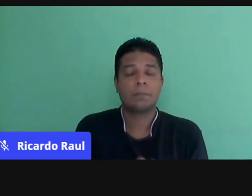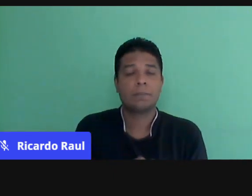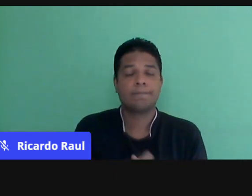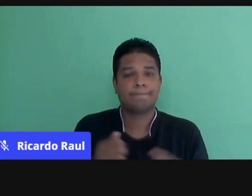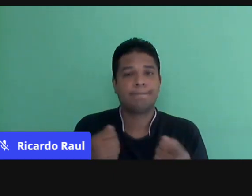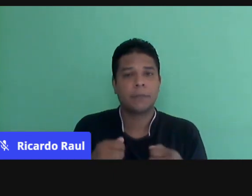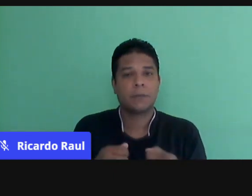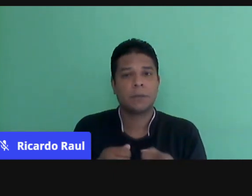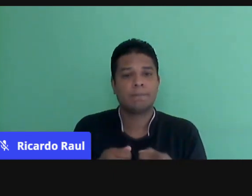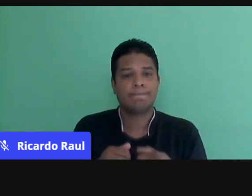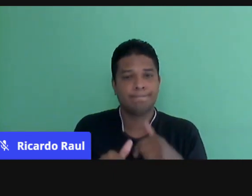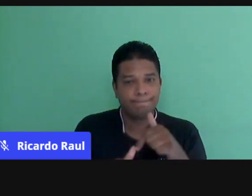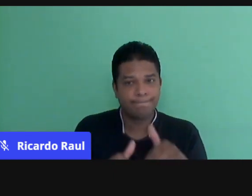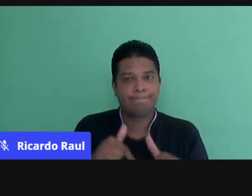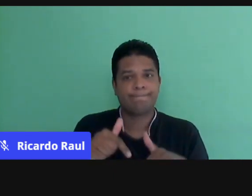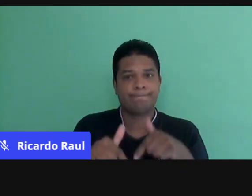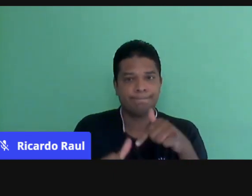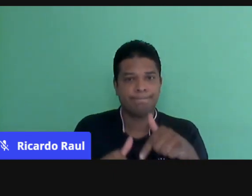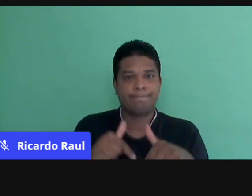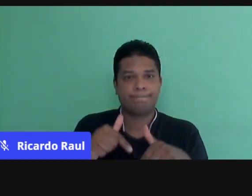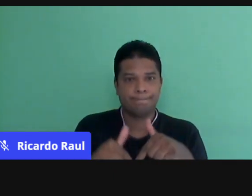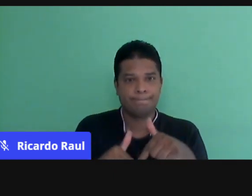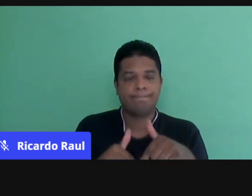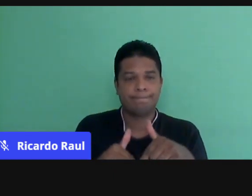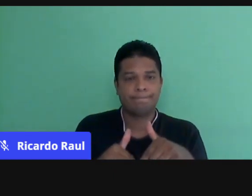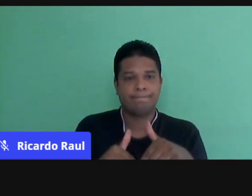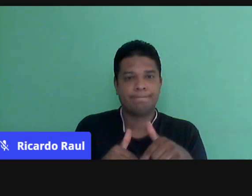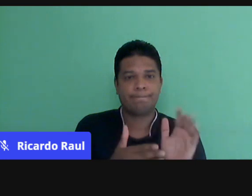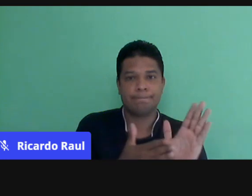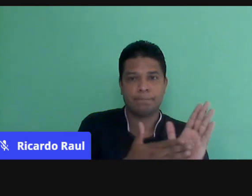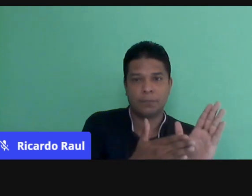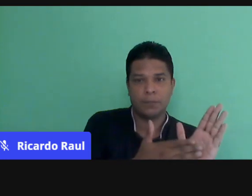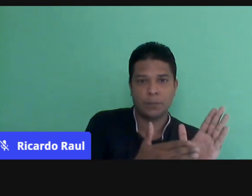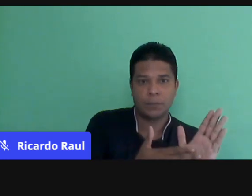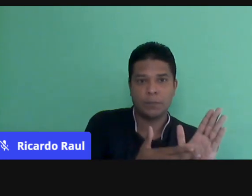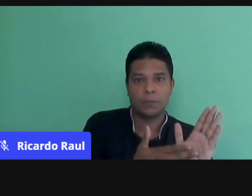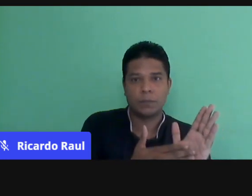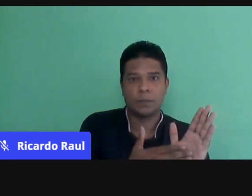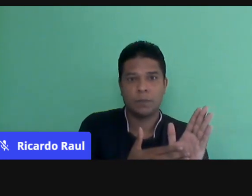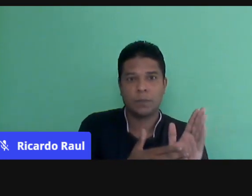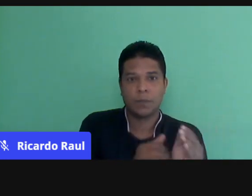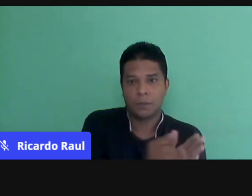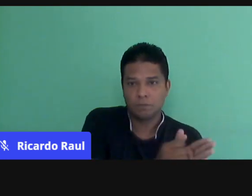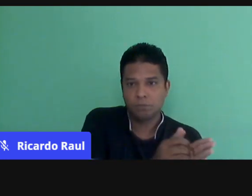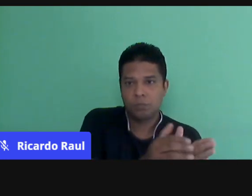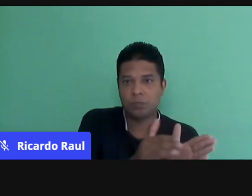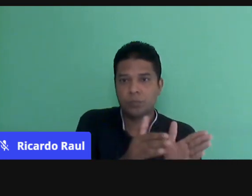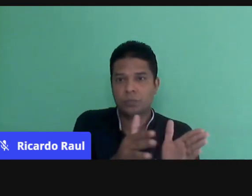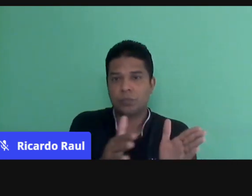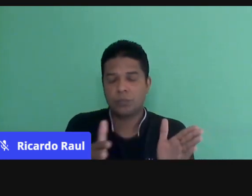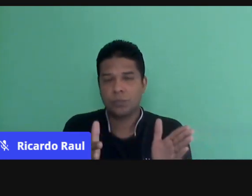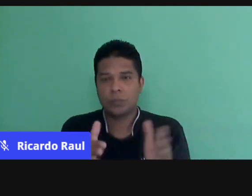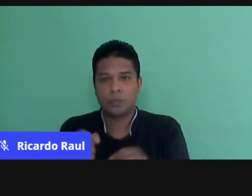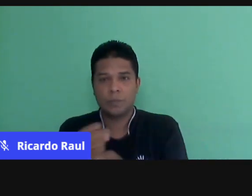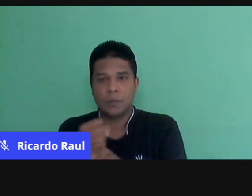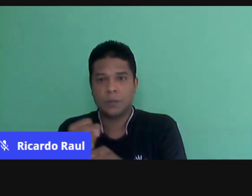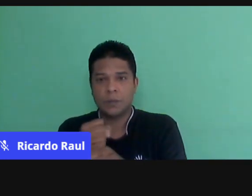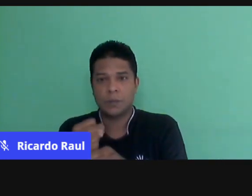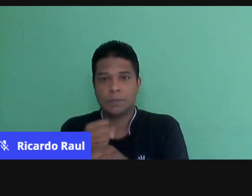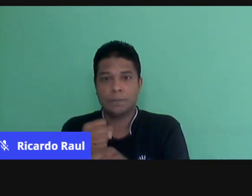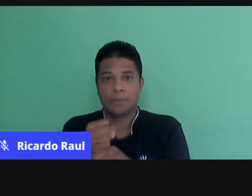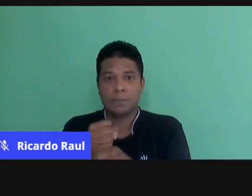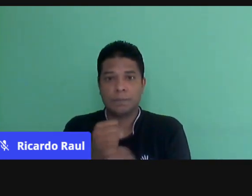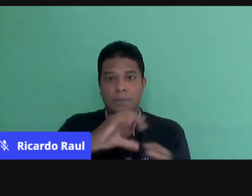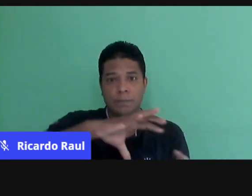nosso papel, temos cumprido brilhantemente ao longo dos anos anteriores à pandemia. E na